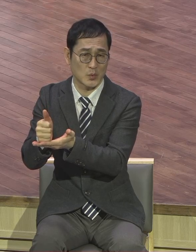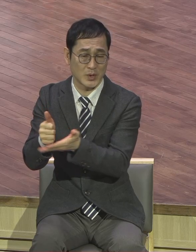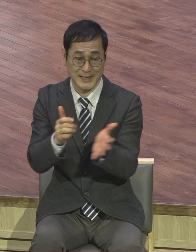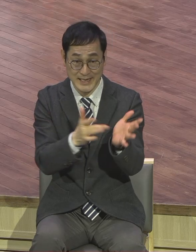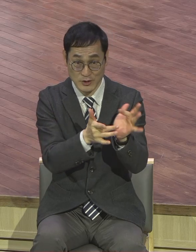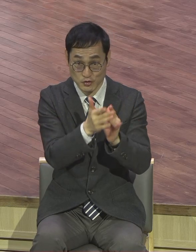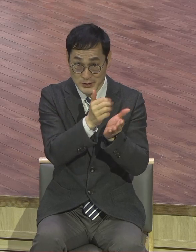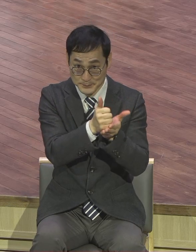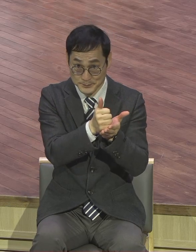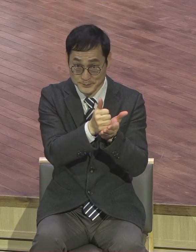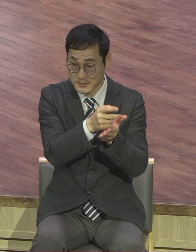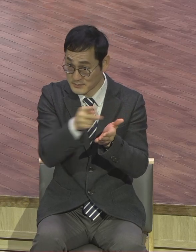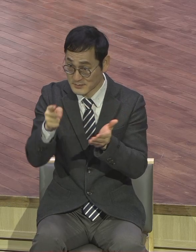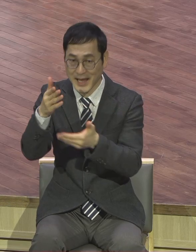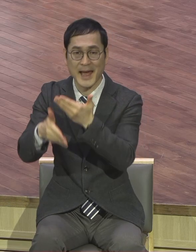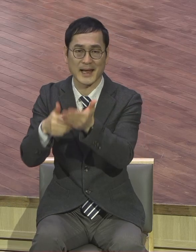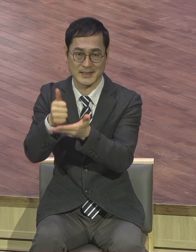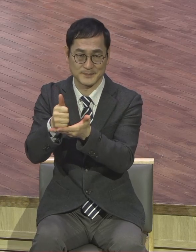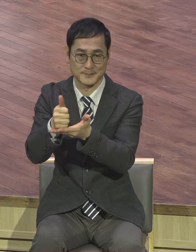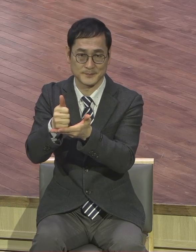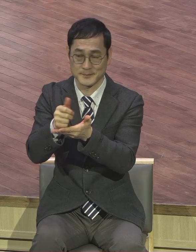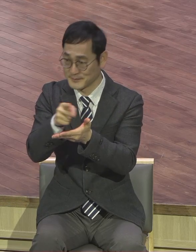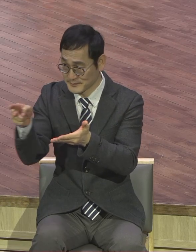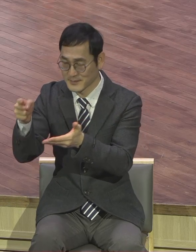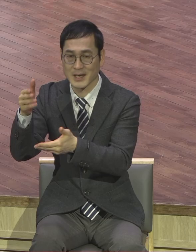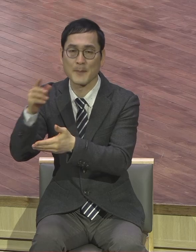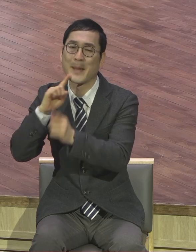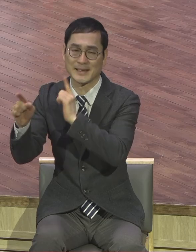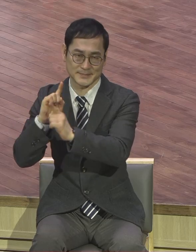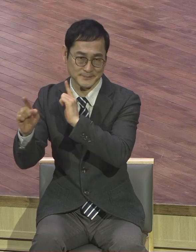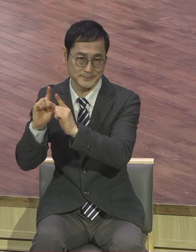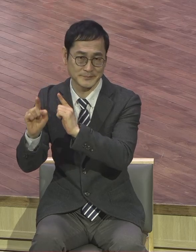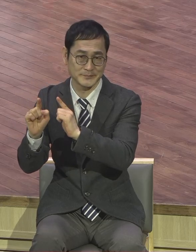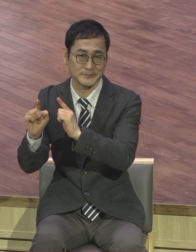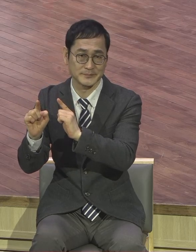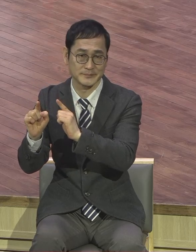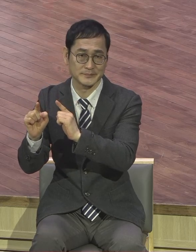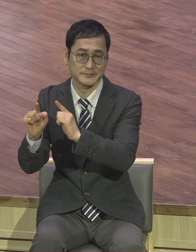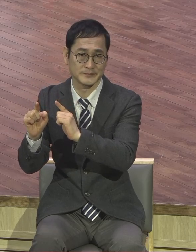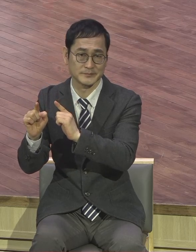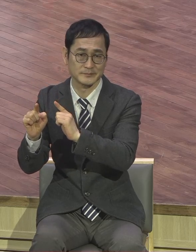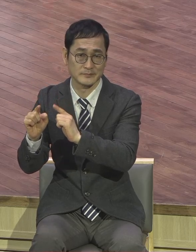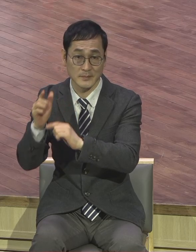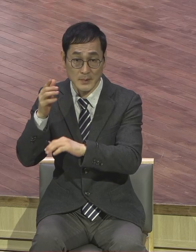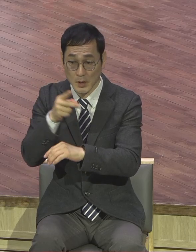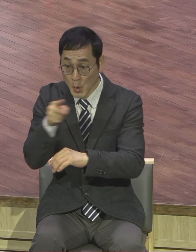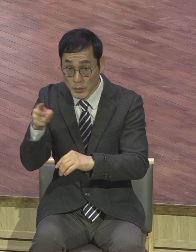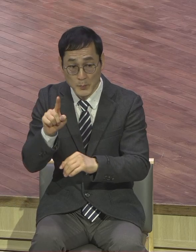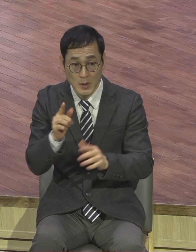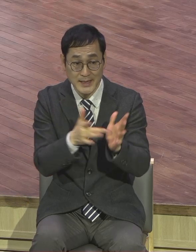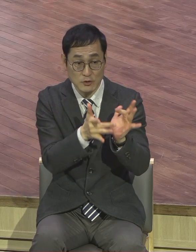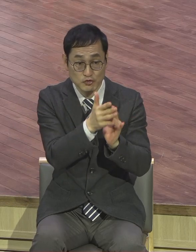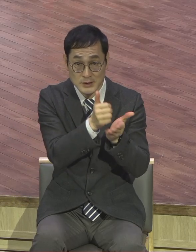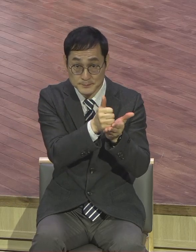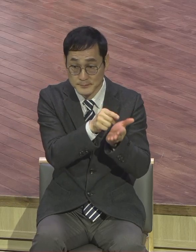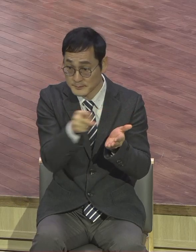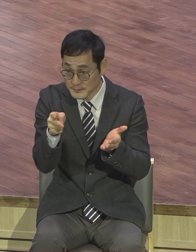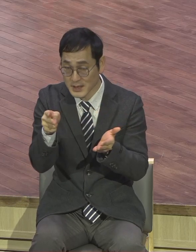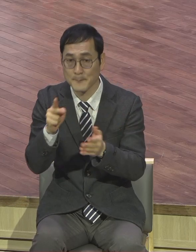하나님이세요. 예수님은 말씀이시라고. 말씀이신 예수 그리스도가 전파되는 것을